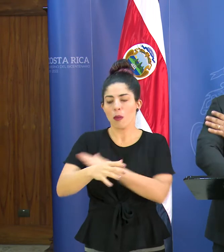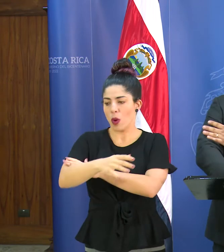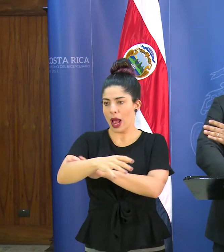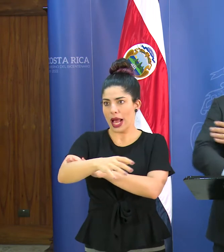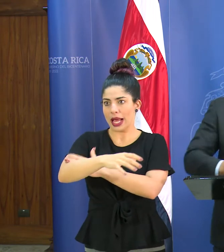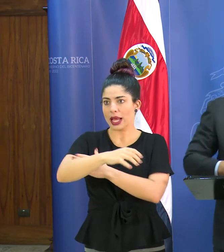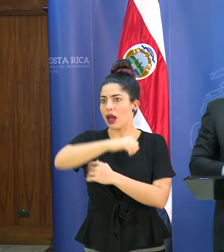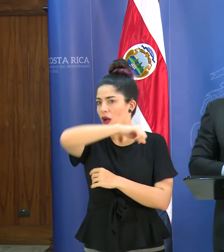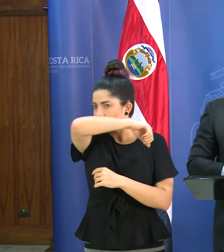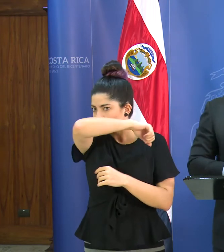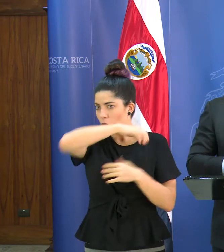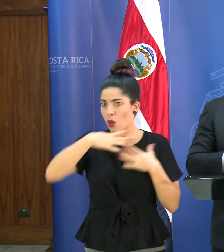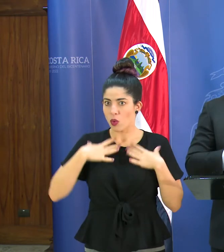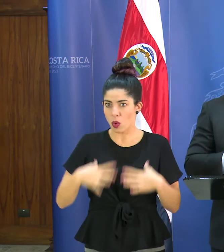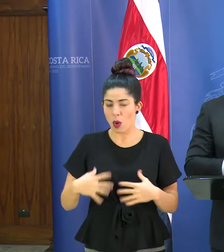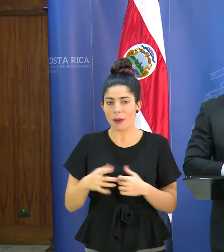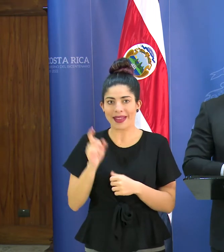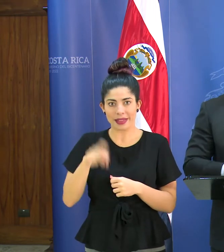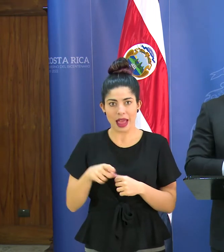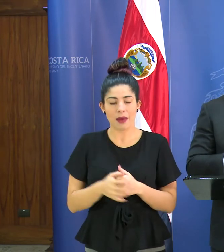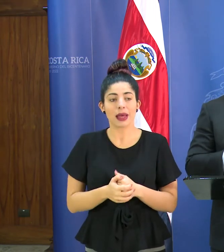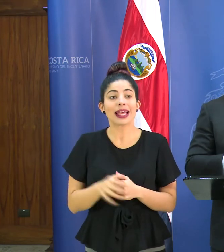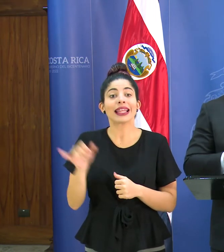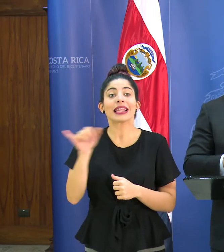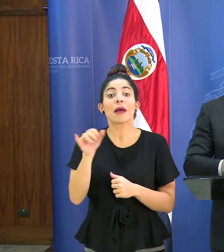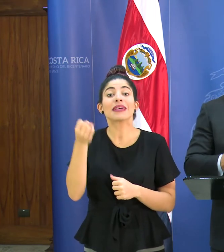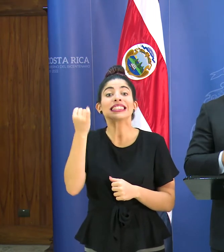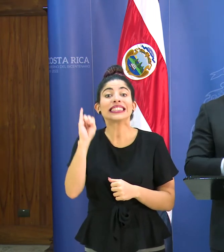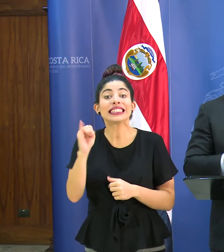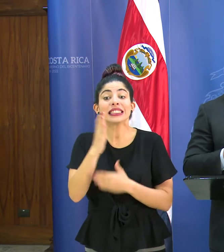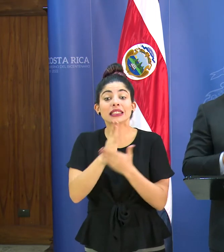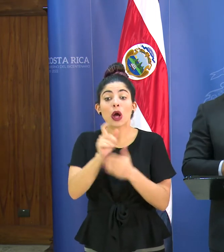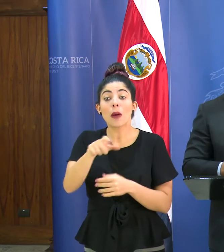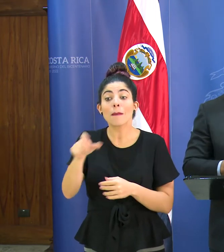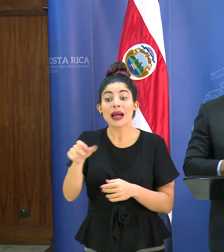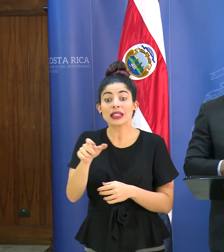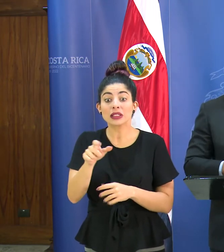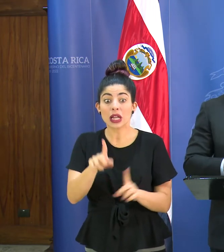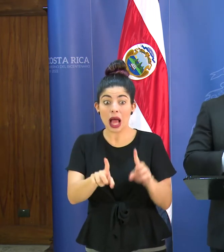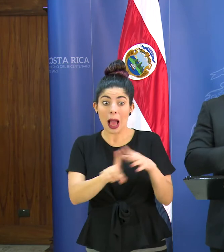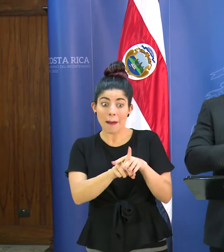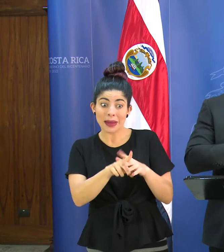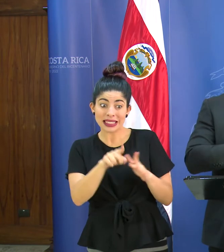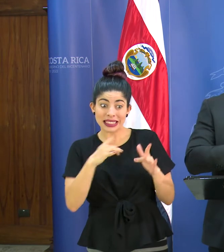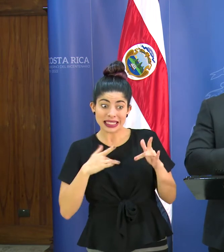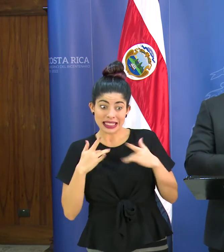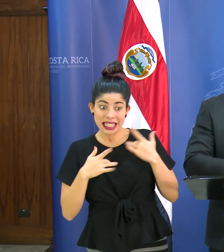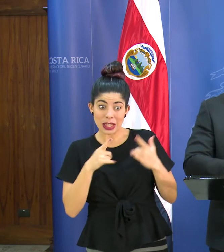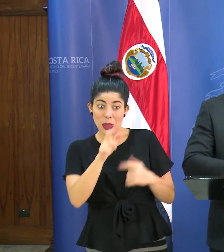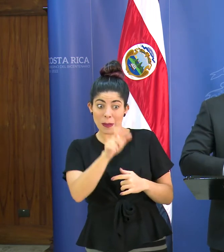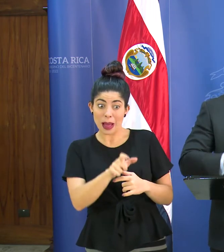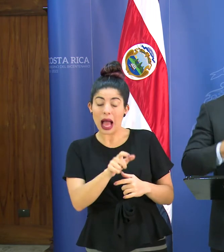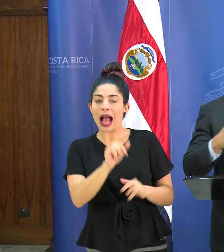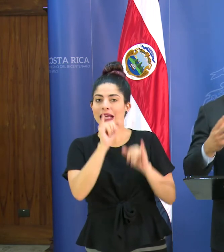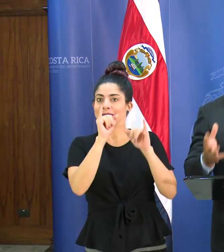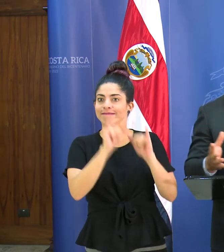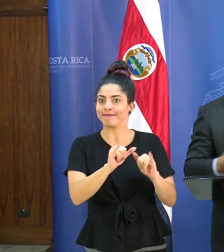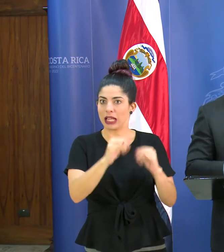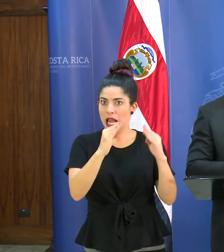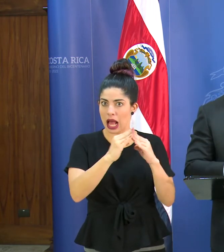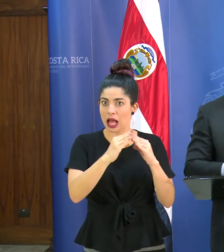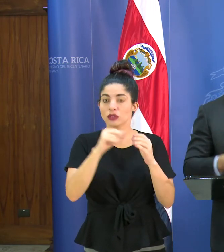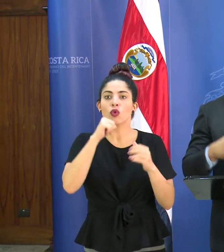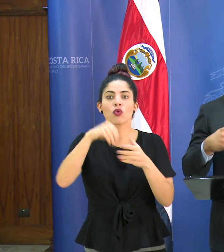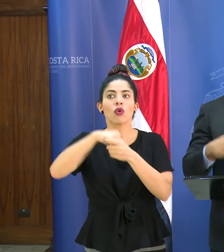parte de la ropa. También, si hay personas que tienen síntomas, permanecer en sus hogares, no ir a lugares